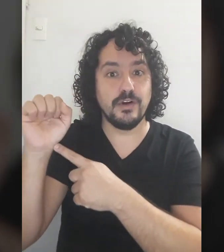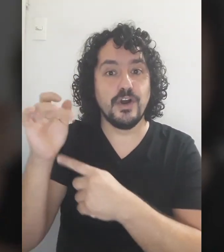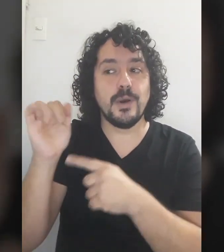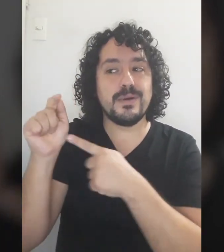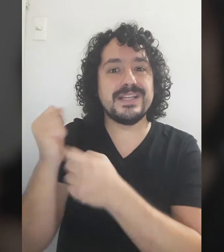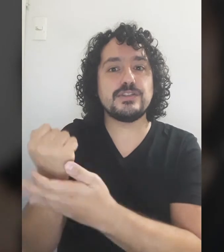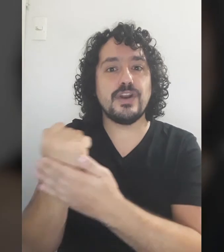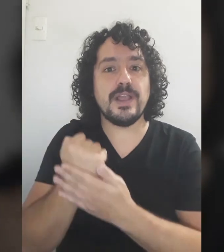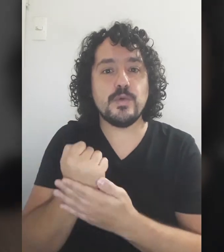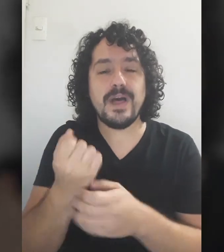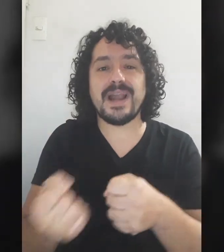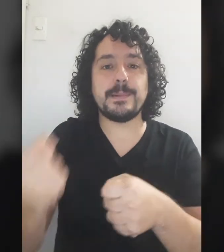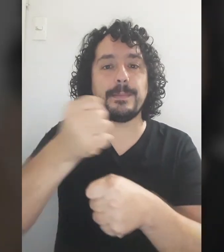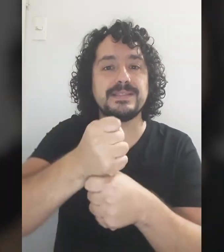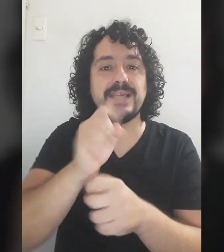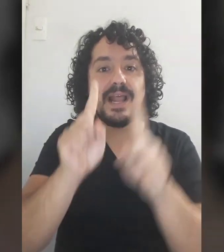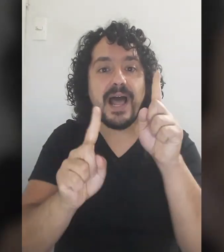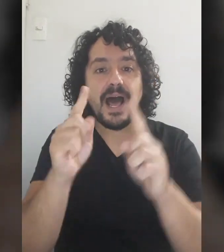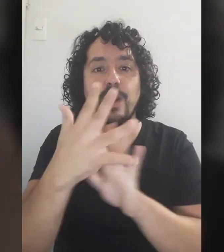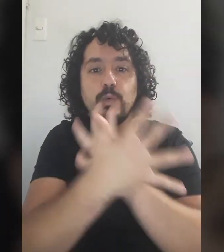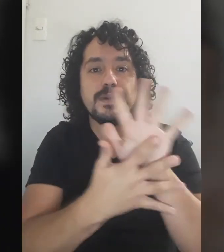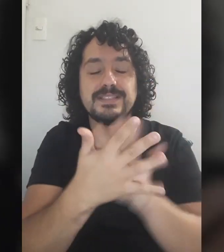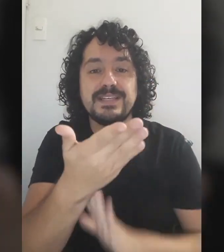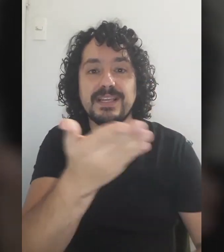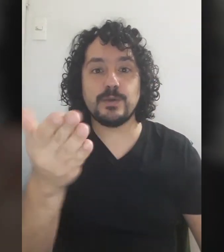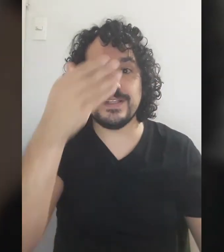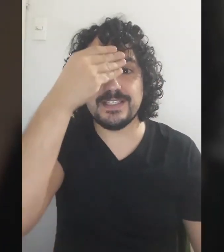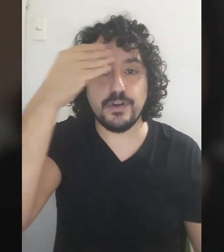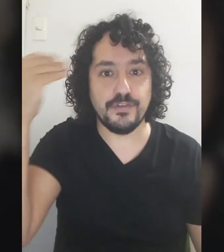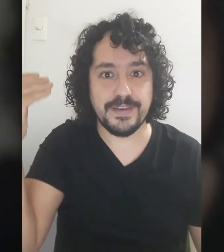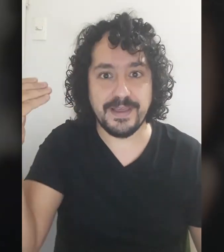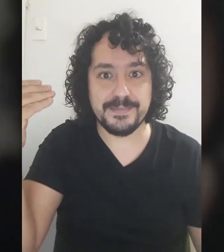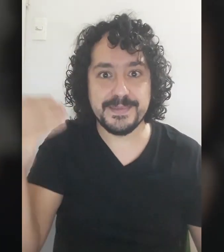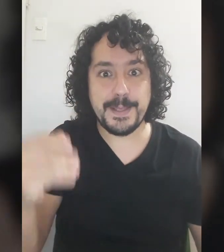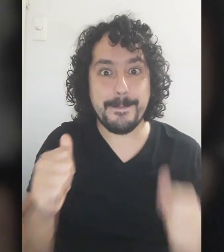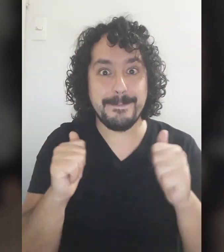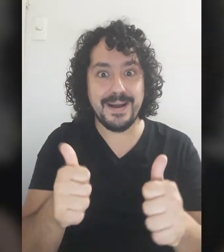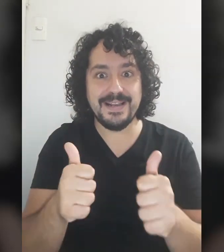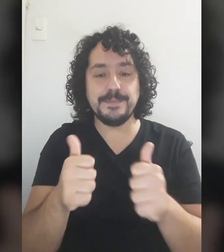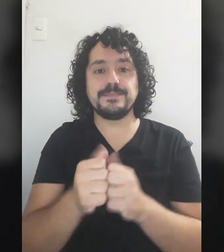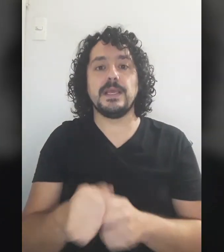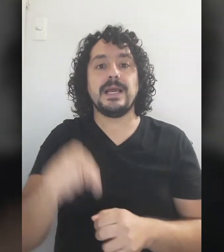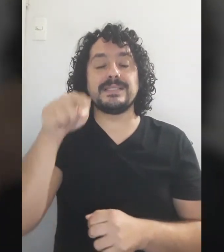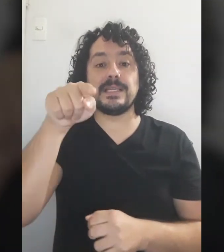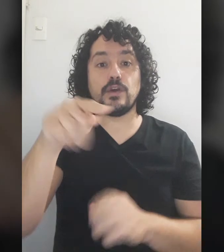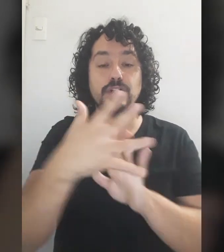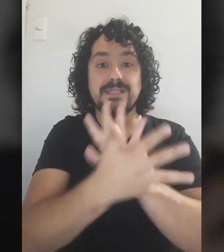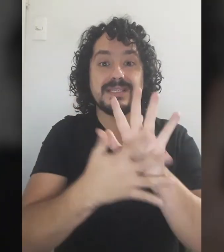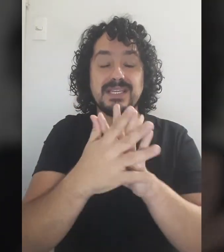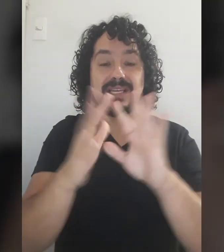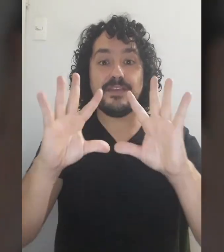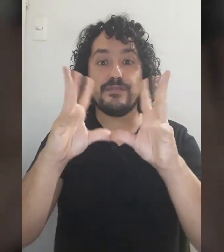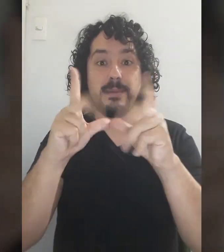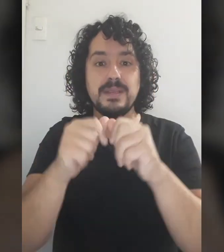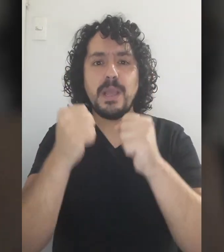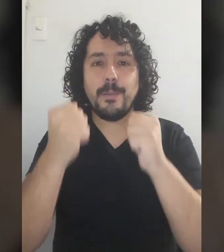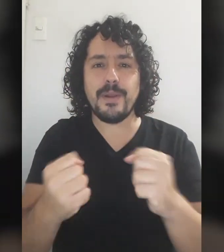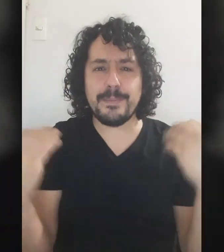Porque eso Les ayuda A reemplazar Alguna seña Que a ustedes Se le olvida ¿Vale? Así que con esta seña De familia Pueden